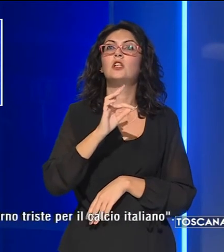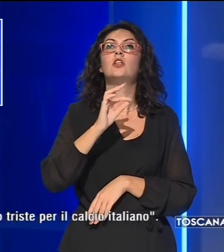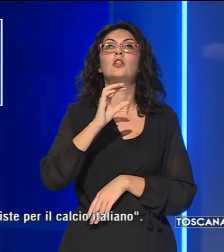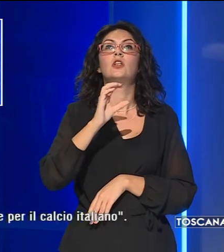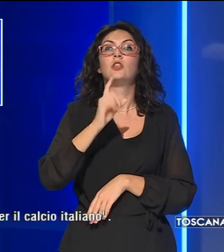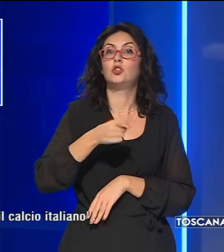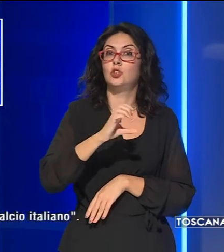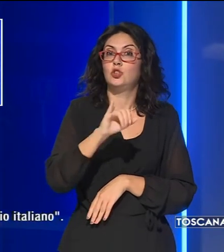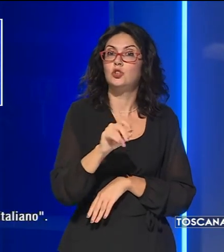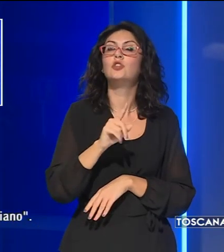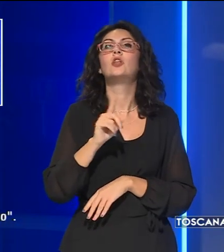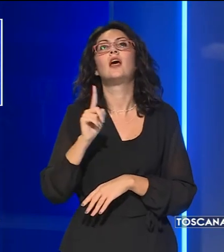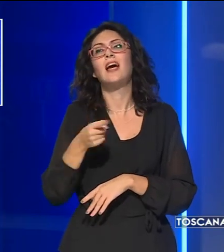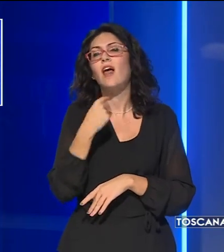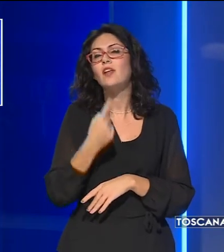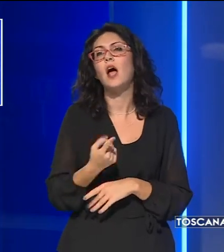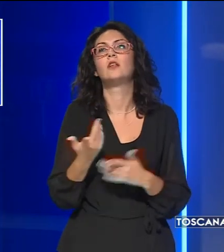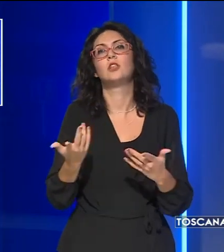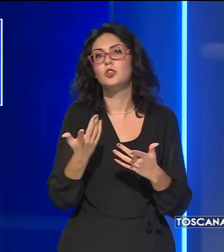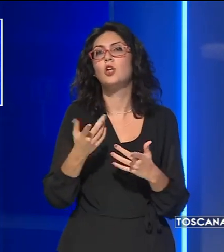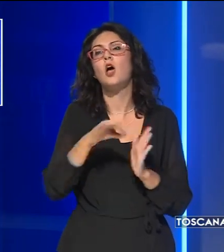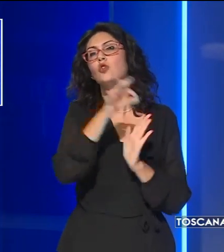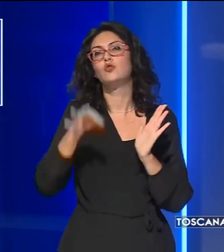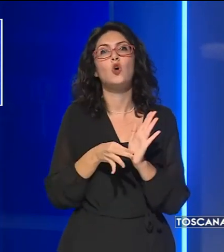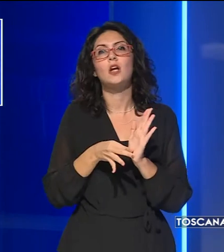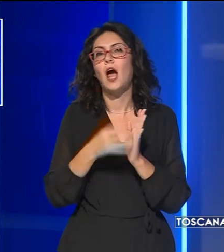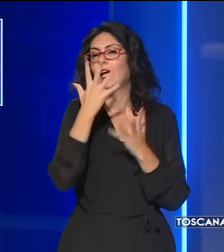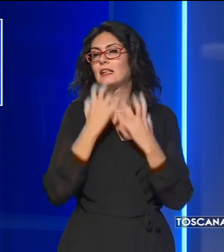parla di un giorno davvero triste per il calcio italiano